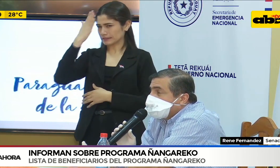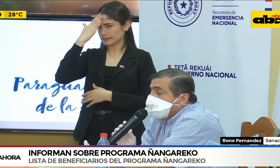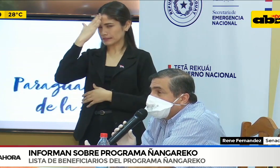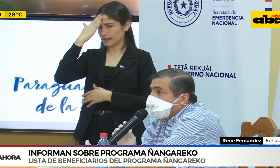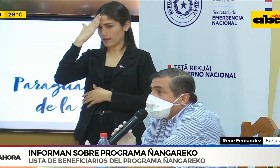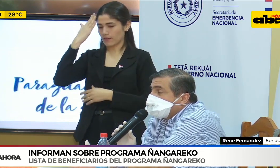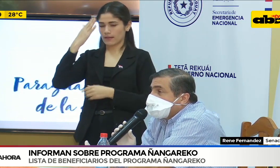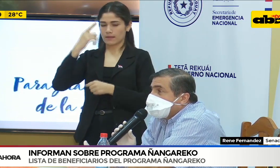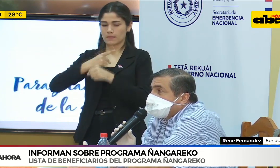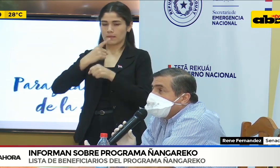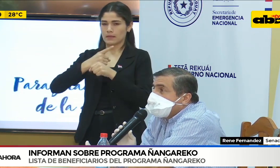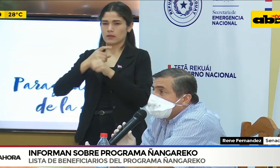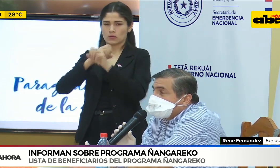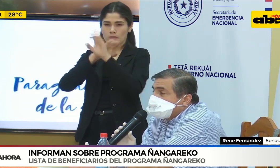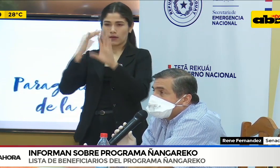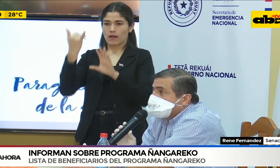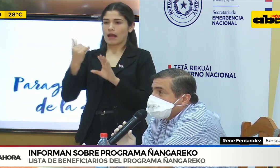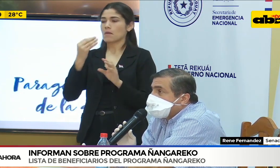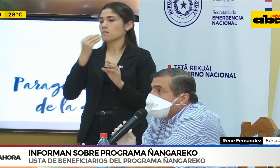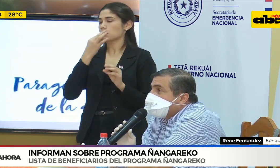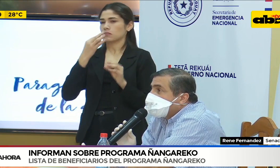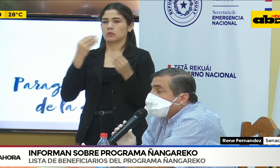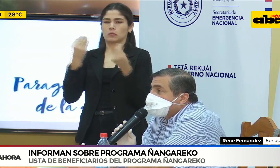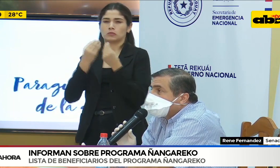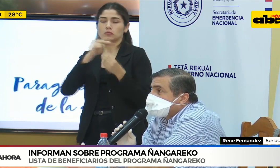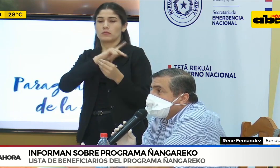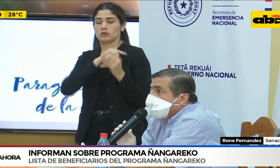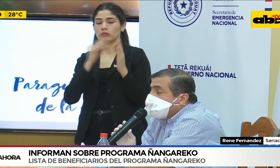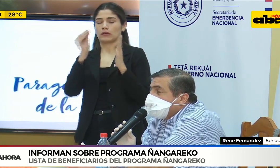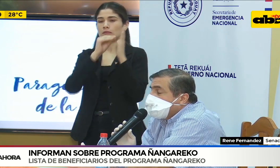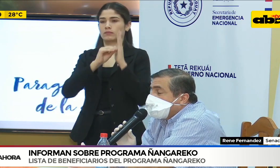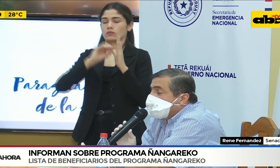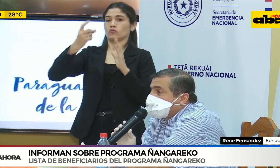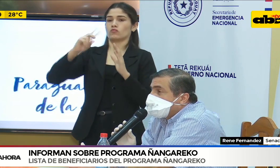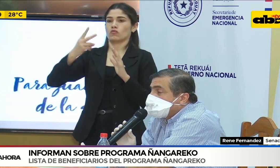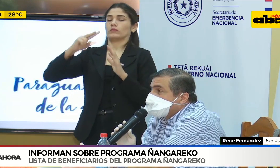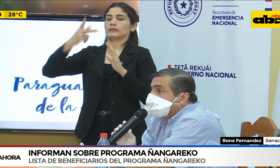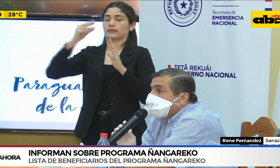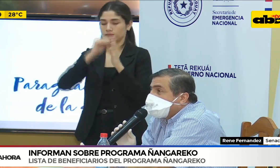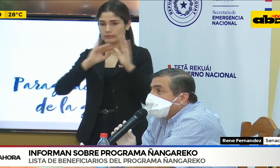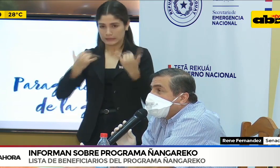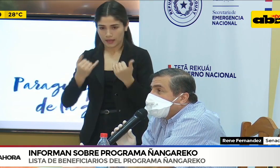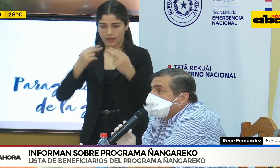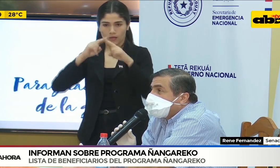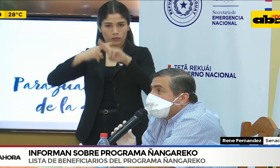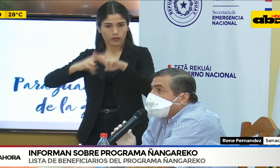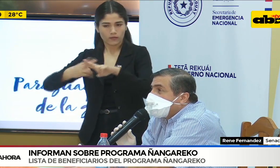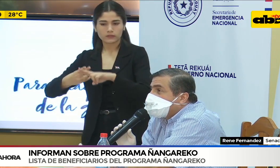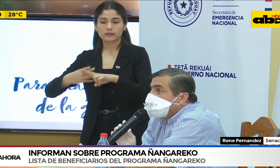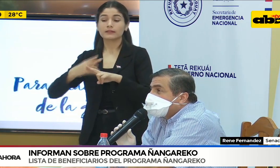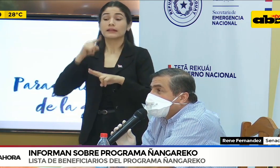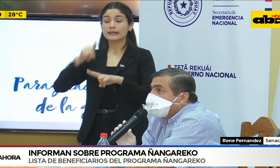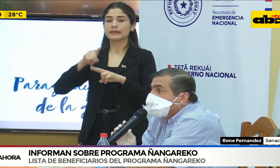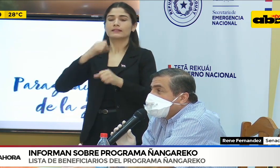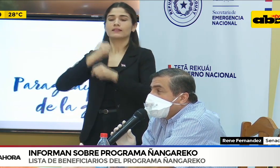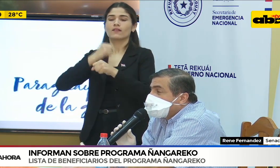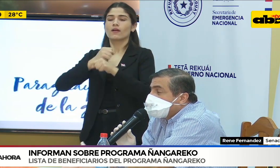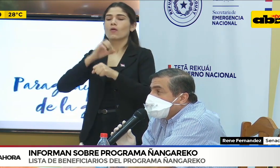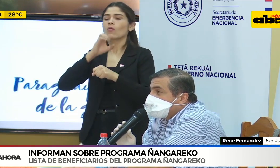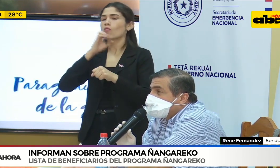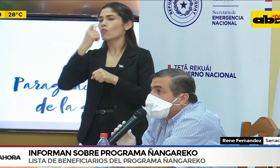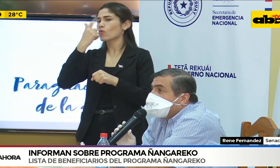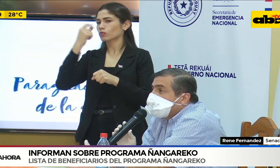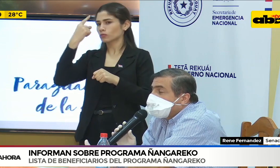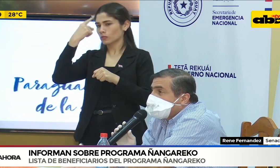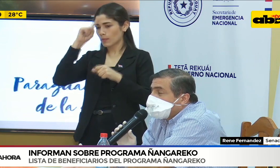cantidad de un millón aproximadamente de inscritos. Y, bueno, ese trabajo lo vamos a hacer, pero en este